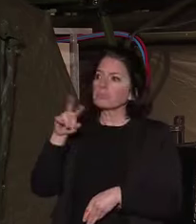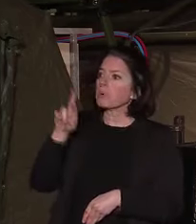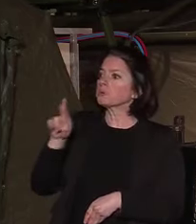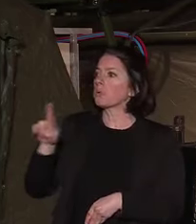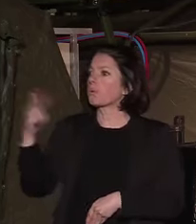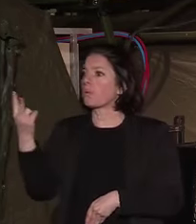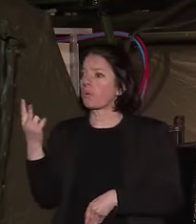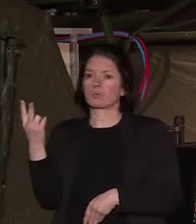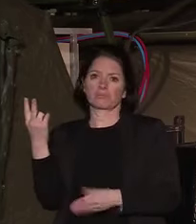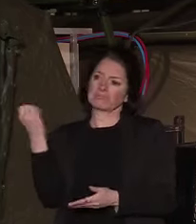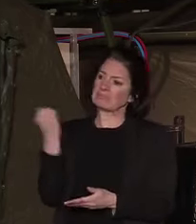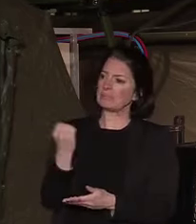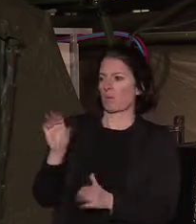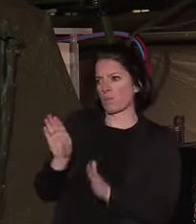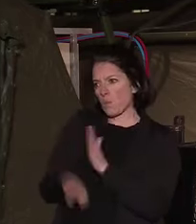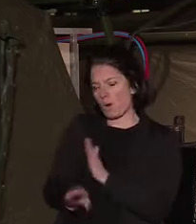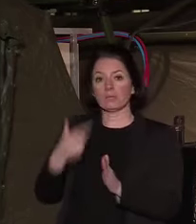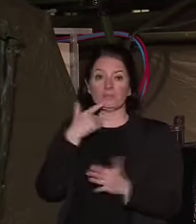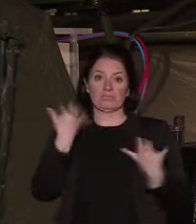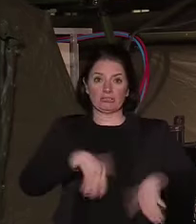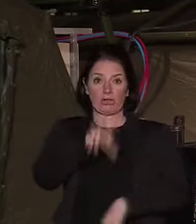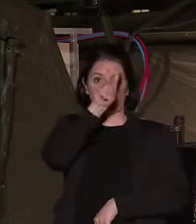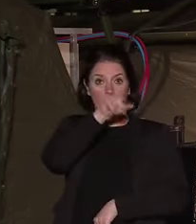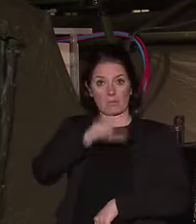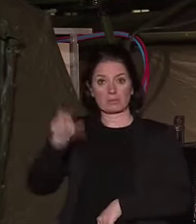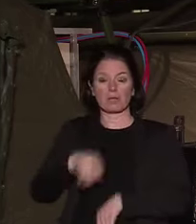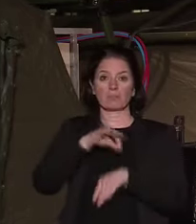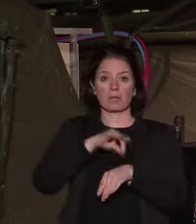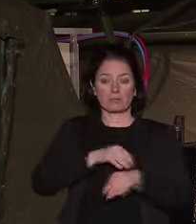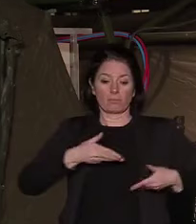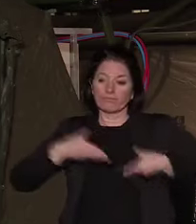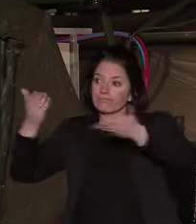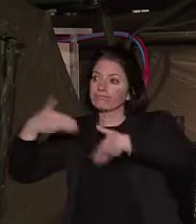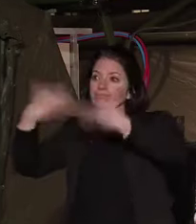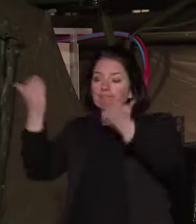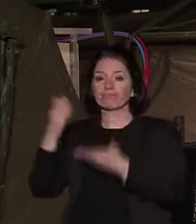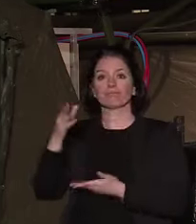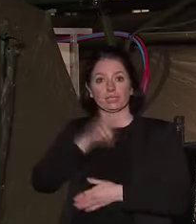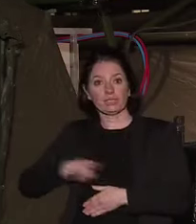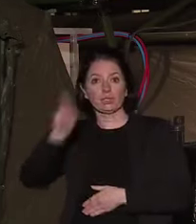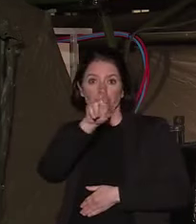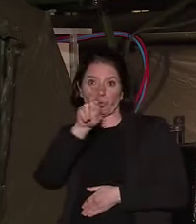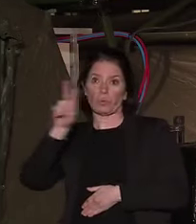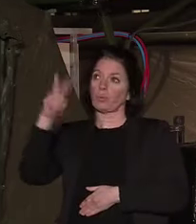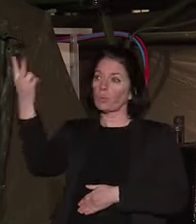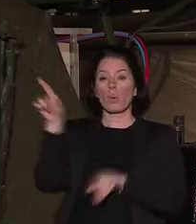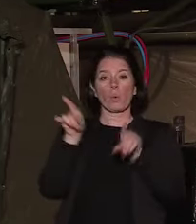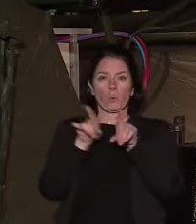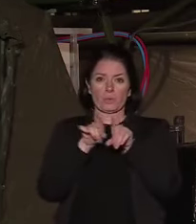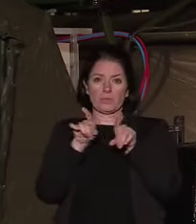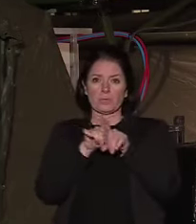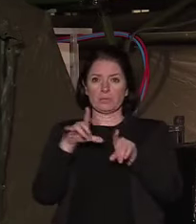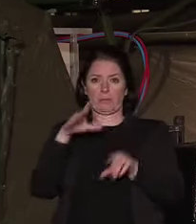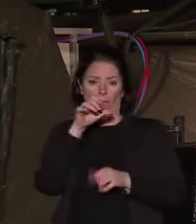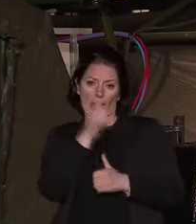Une trentaine de patients ont ainsi été conduits dans d'autres hôpitaux de la région. Trois opérations menées par les armées ont